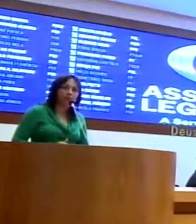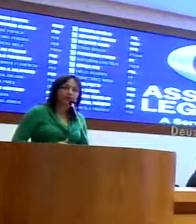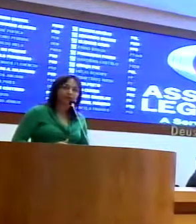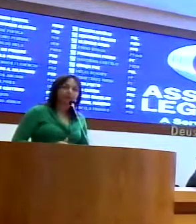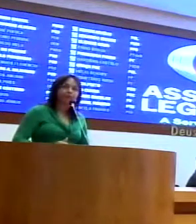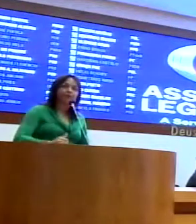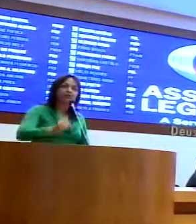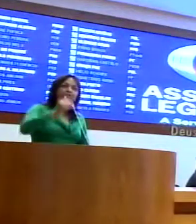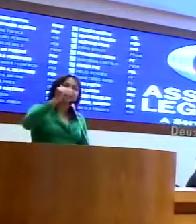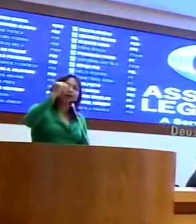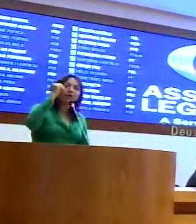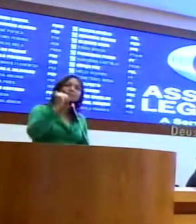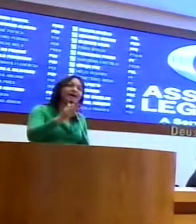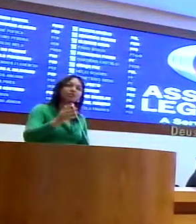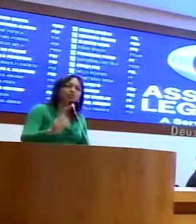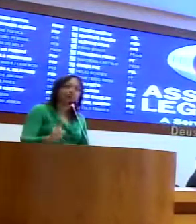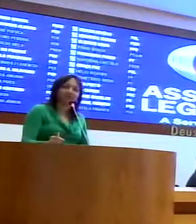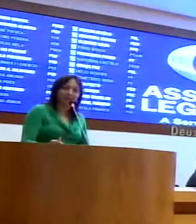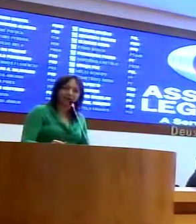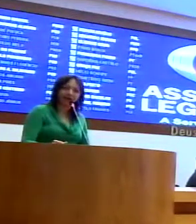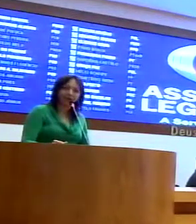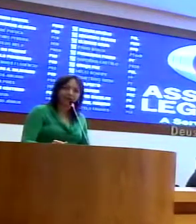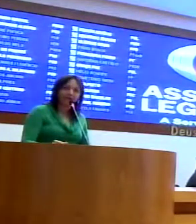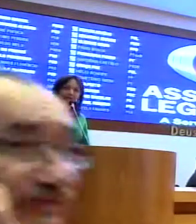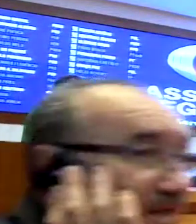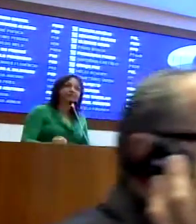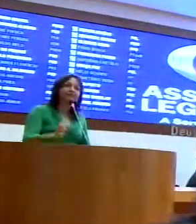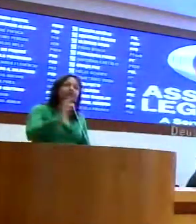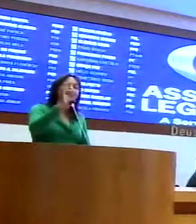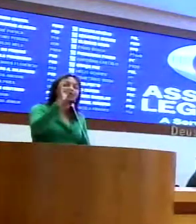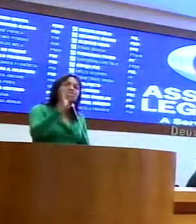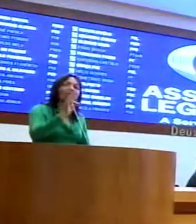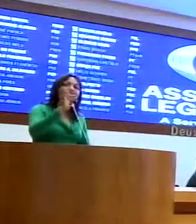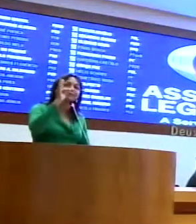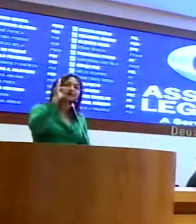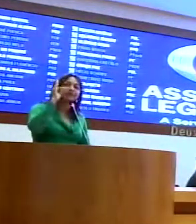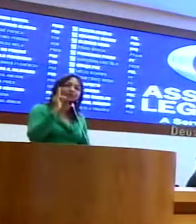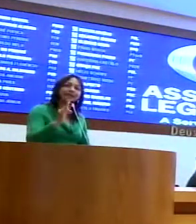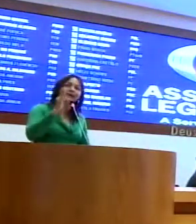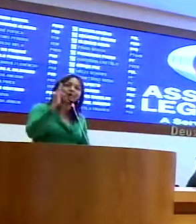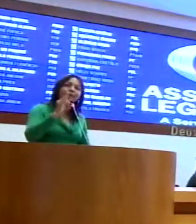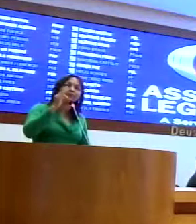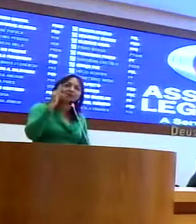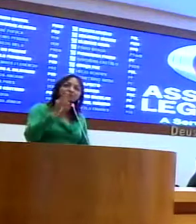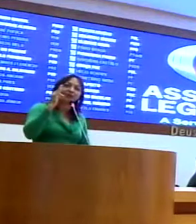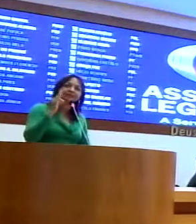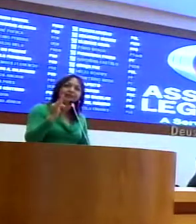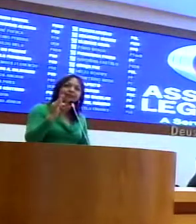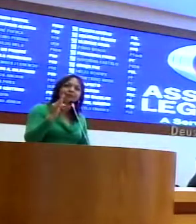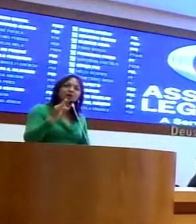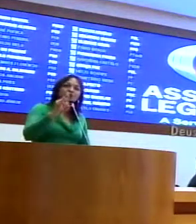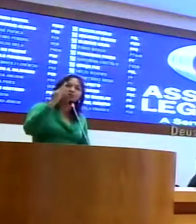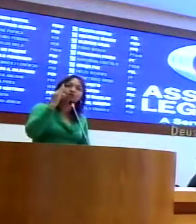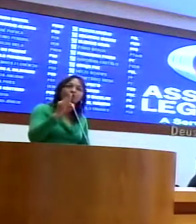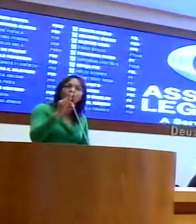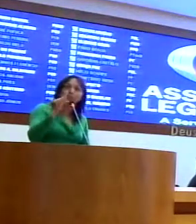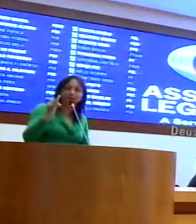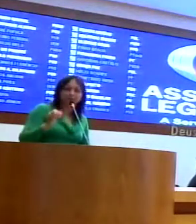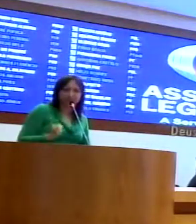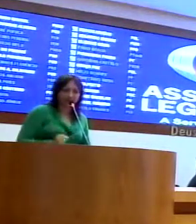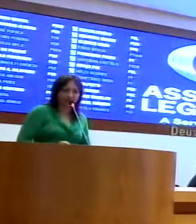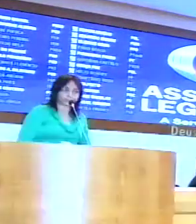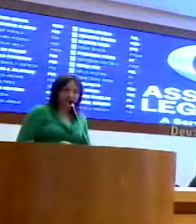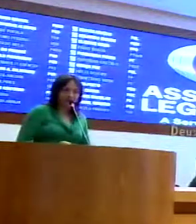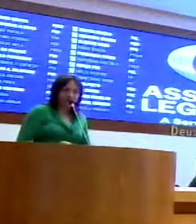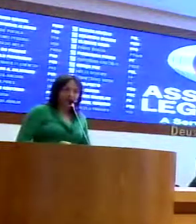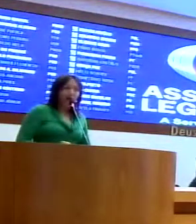Maranhão, às pessoas que acompanham o nosso trabalho, se existe uma coisa na minha vida que eu não aprendi a fazer, foi jogo